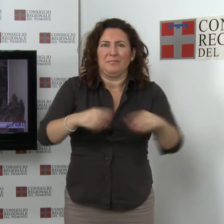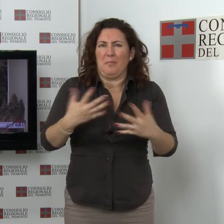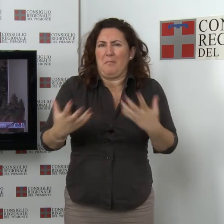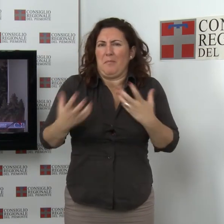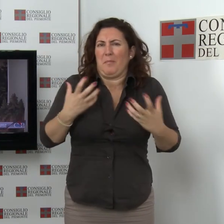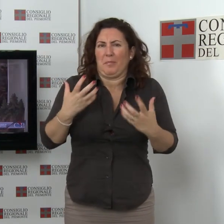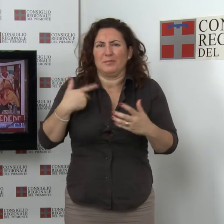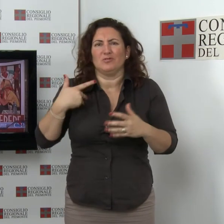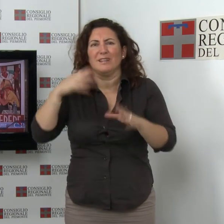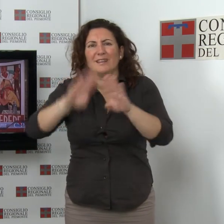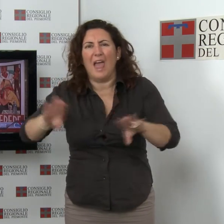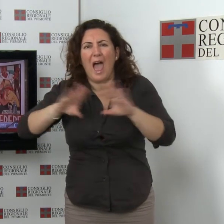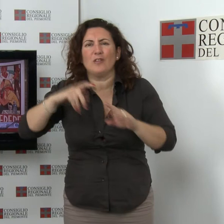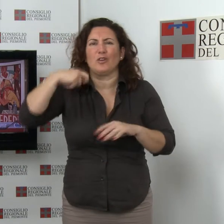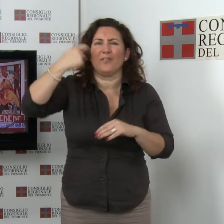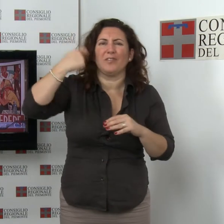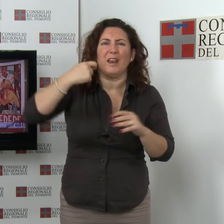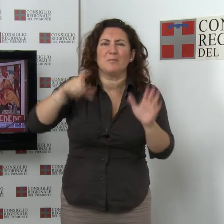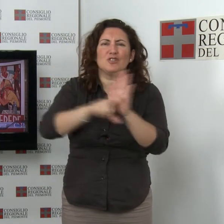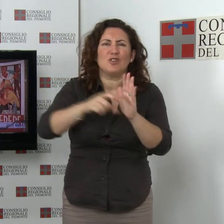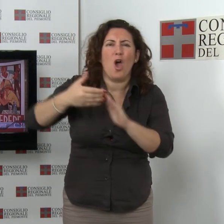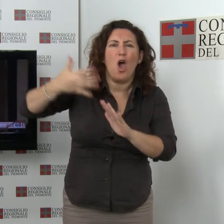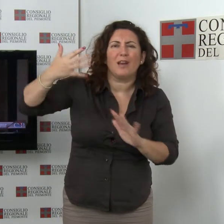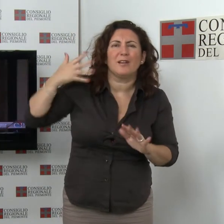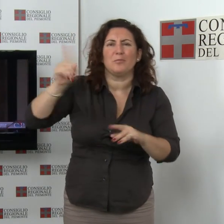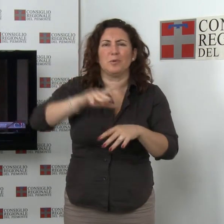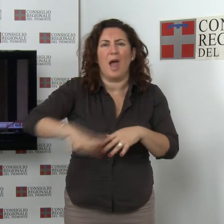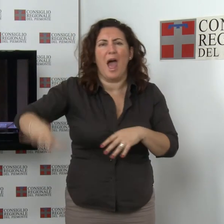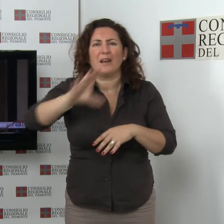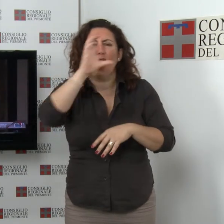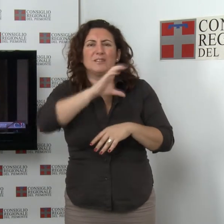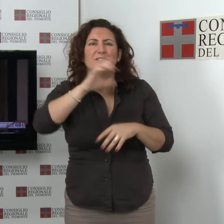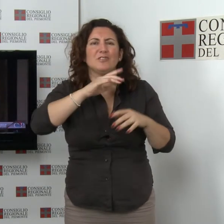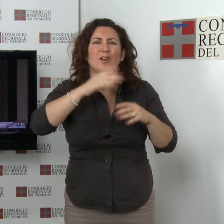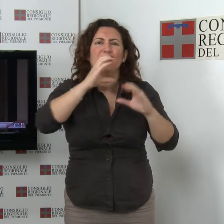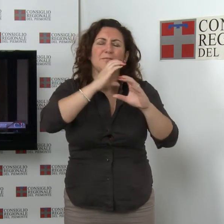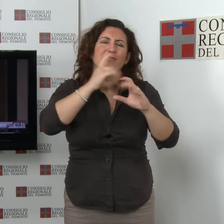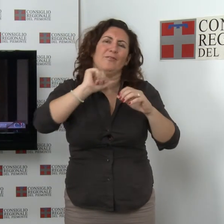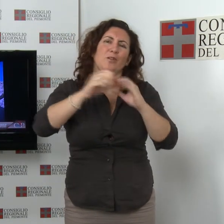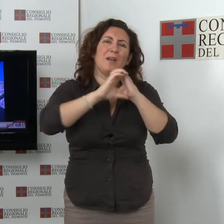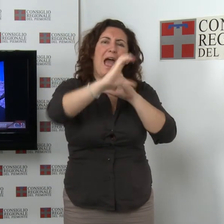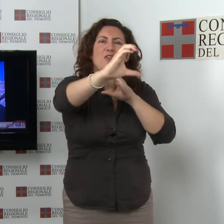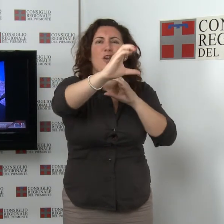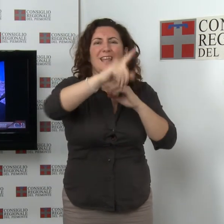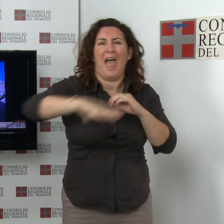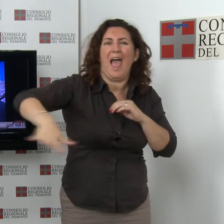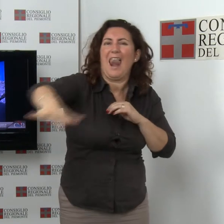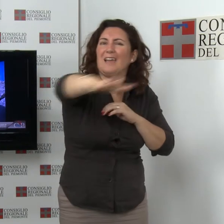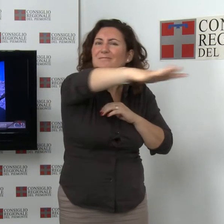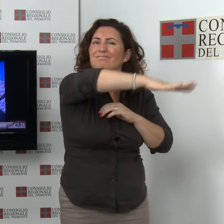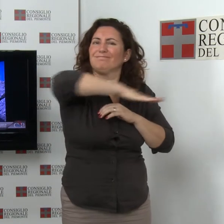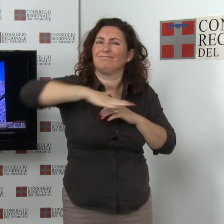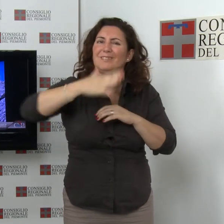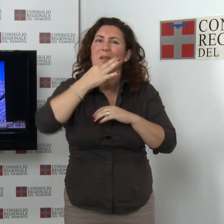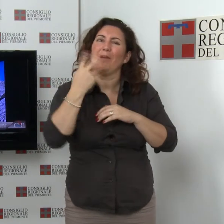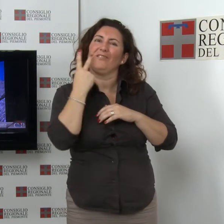per film storici, un'area di osservazione di panorami fotografici, attraverso il cannocchiale di un belvedere alpino, e una salita